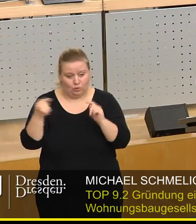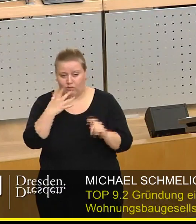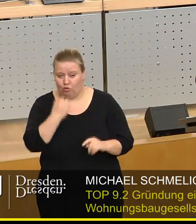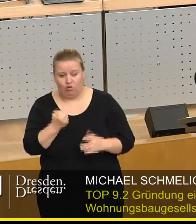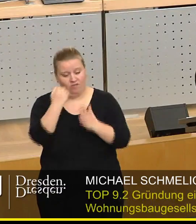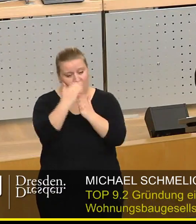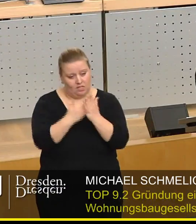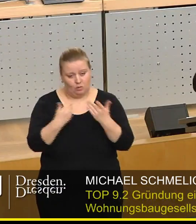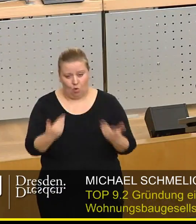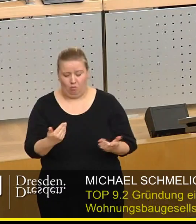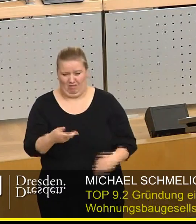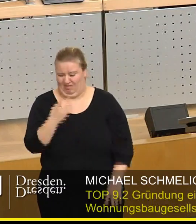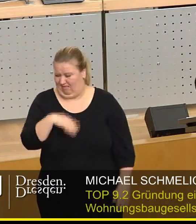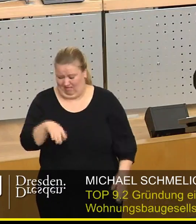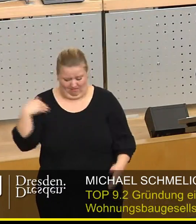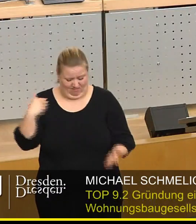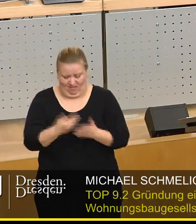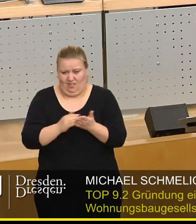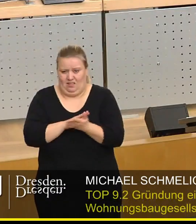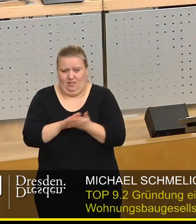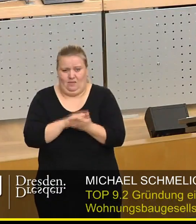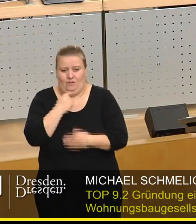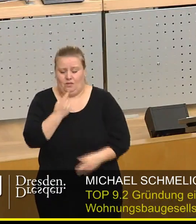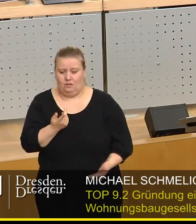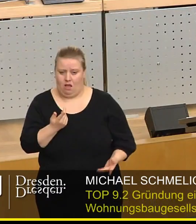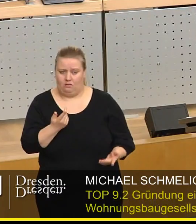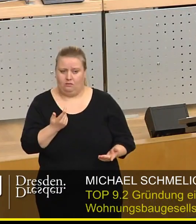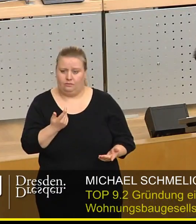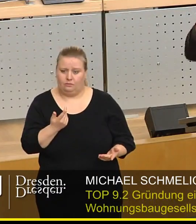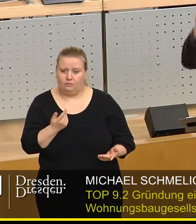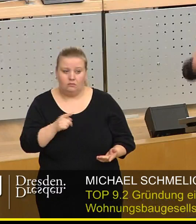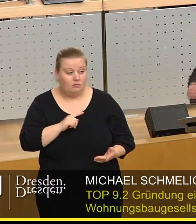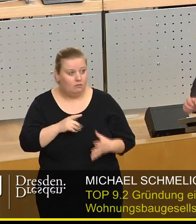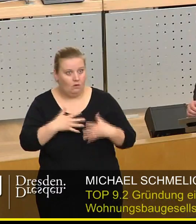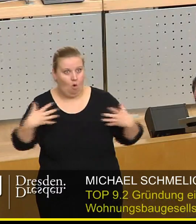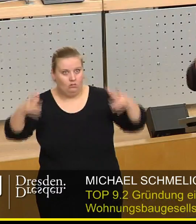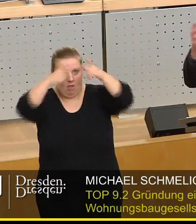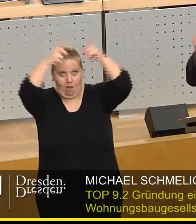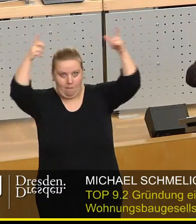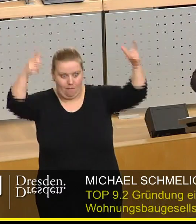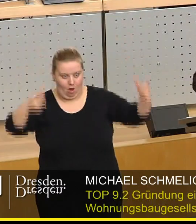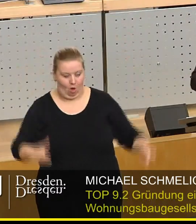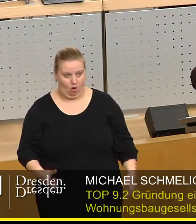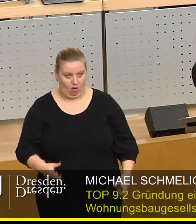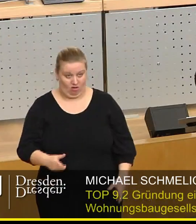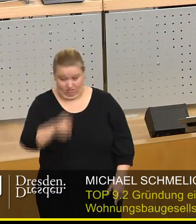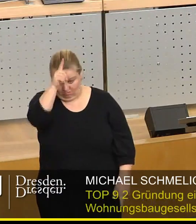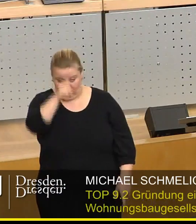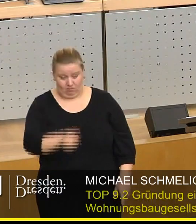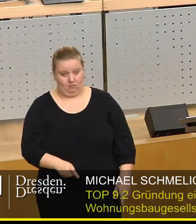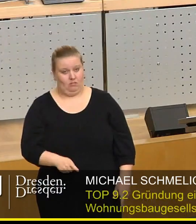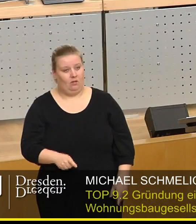und festlegen. Niemand hat gesagt, dass wir Riesenblöcke bauen wollen, wo nur Menschen mit